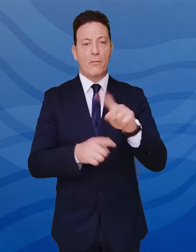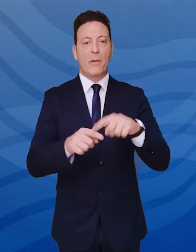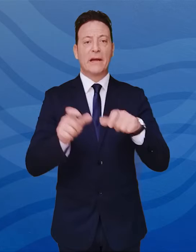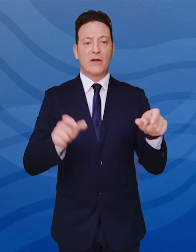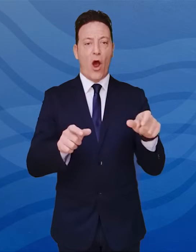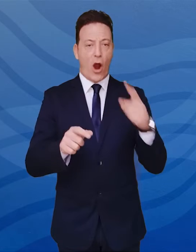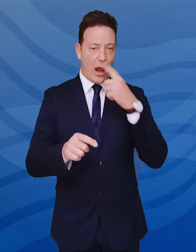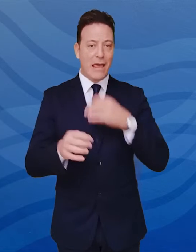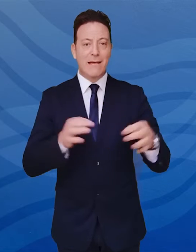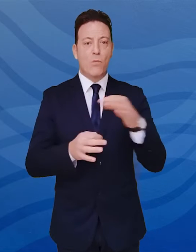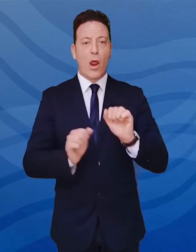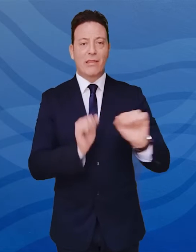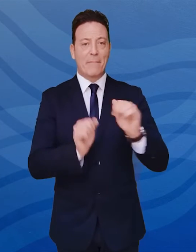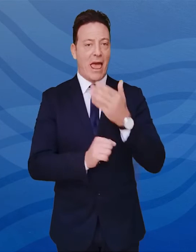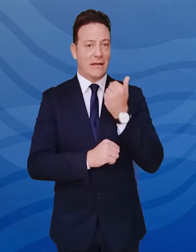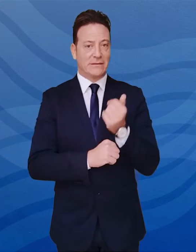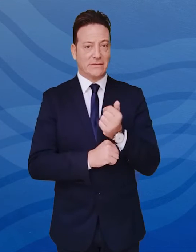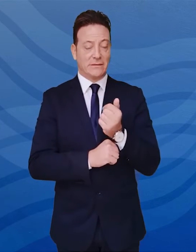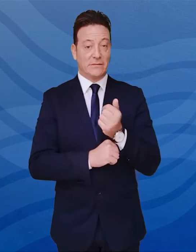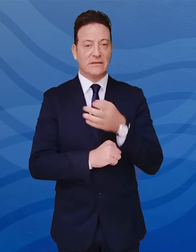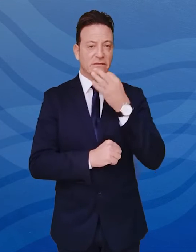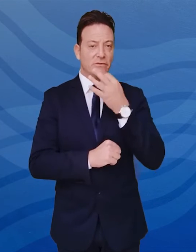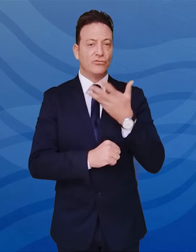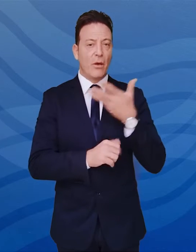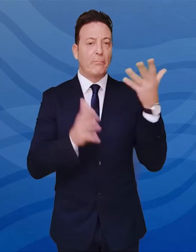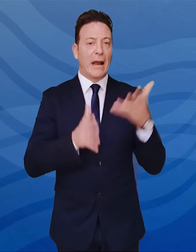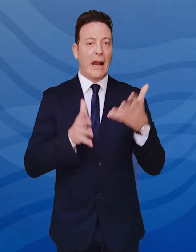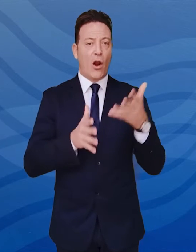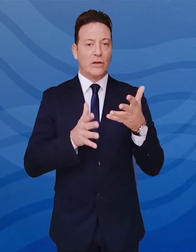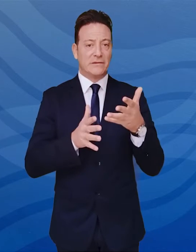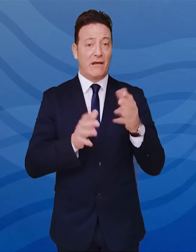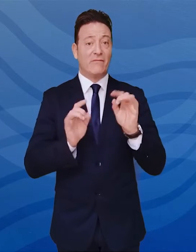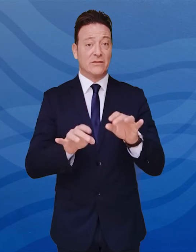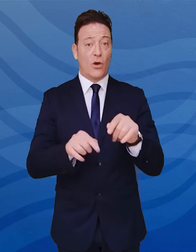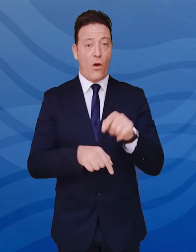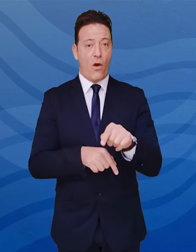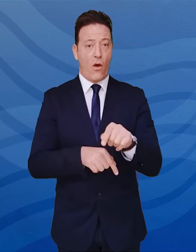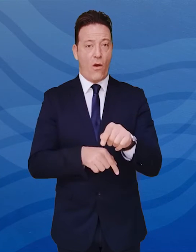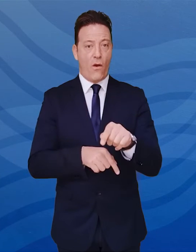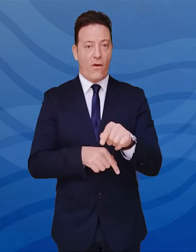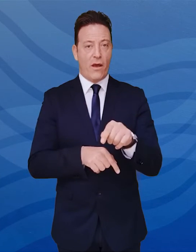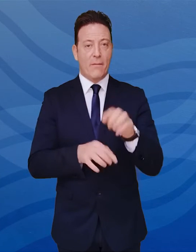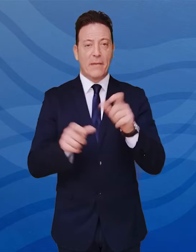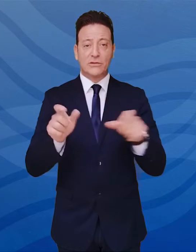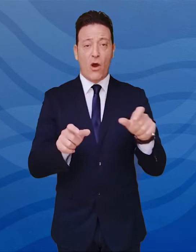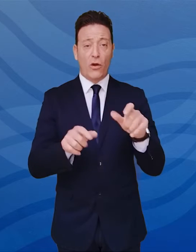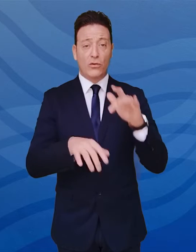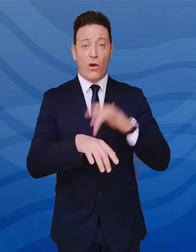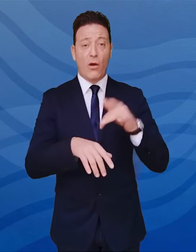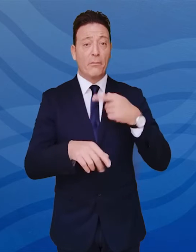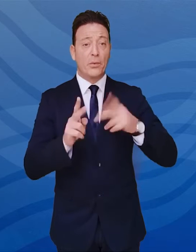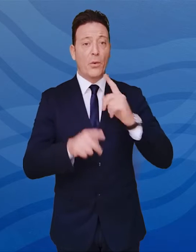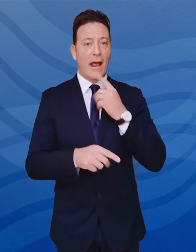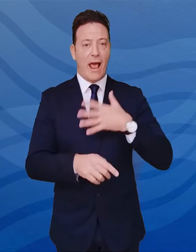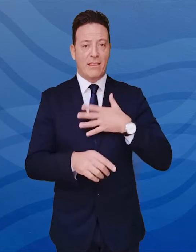anche immunodepressi. Ciò conferma della pericolosità dell'infezione, particolarmente in soggetti di età avanzata,